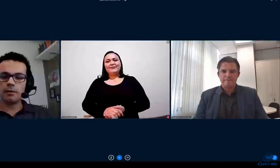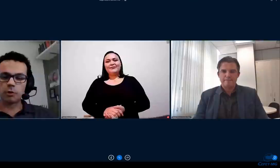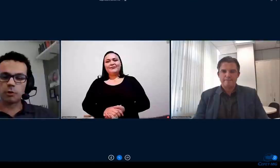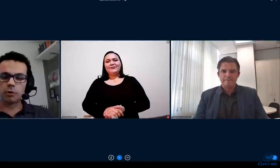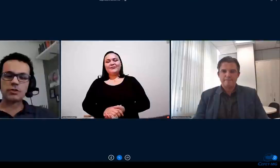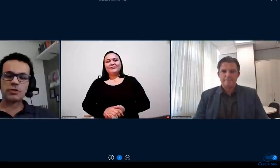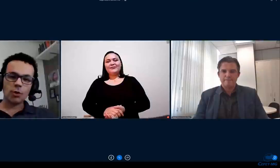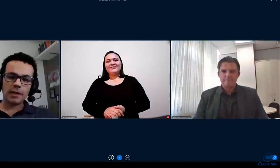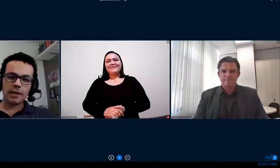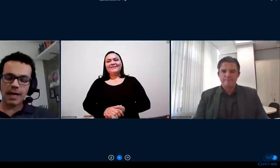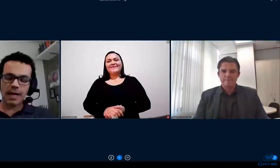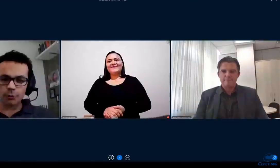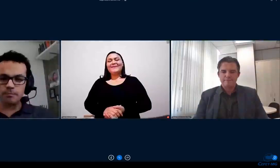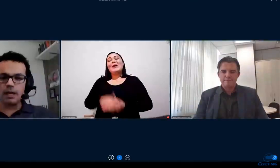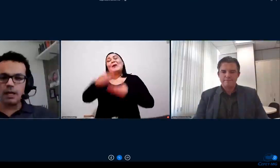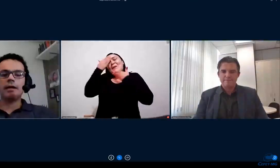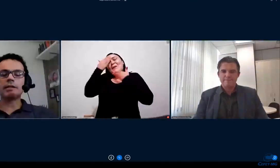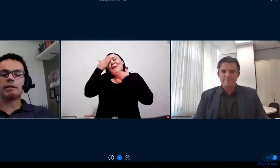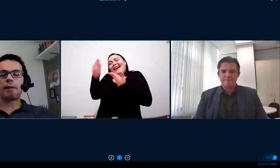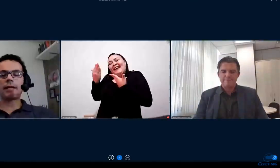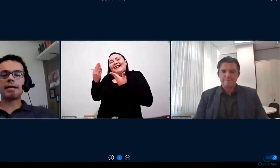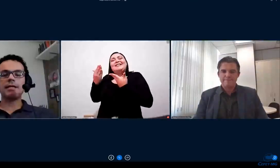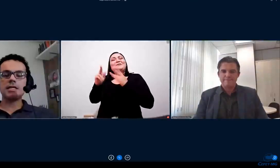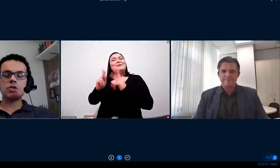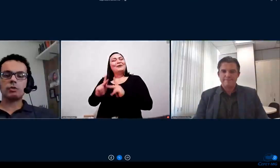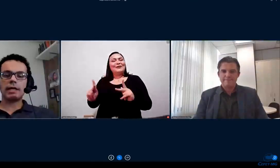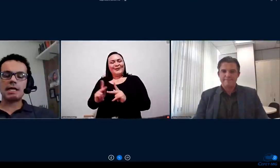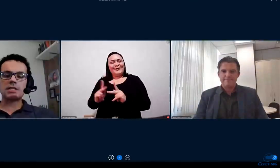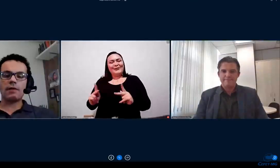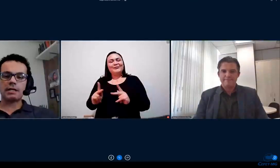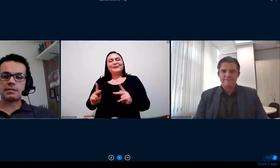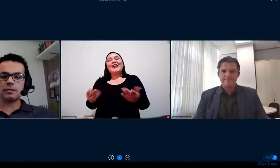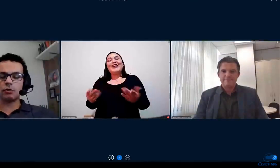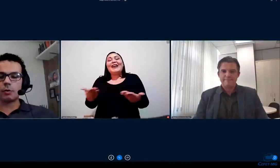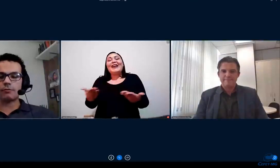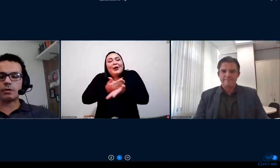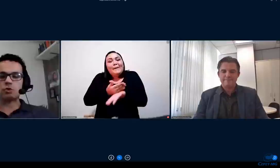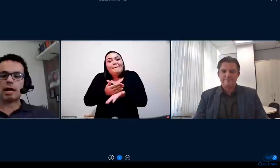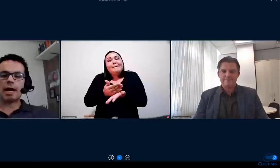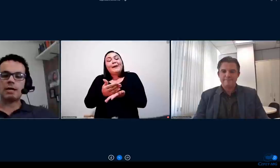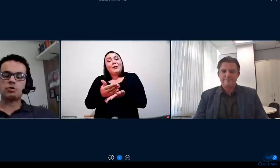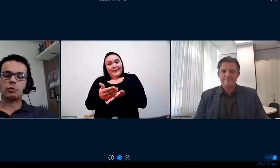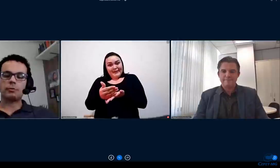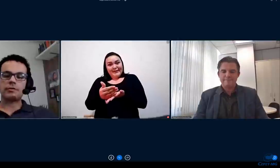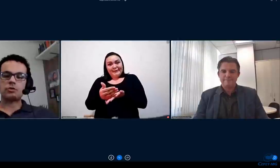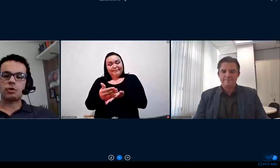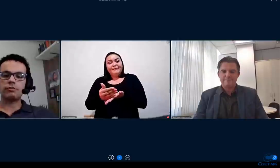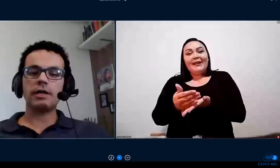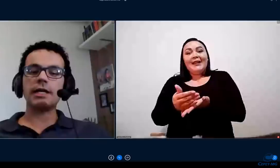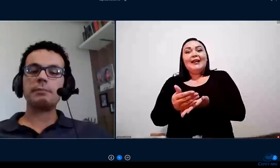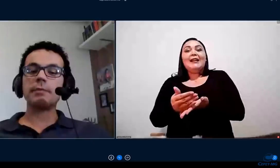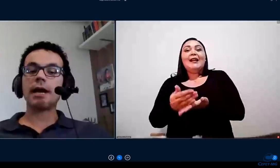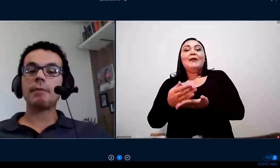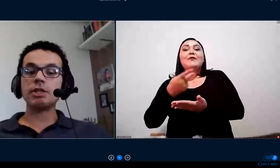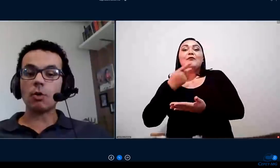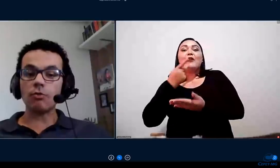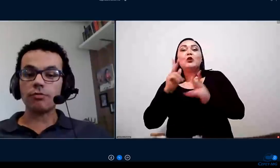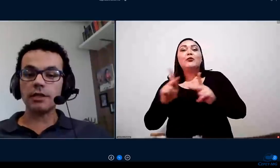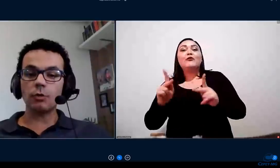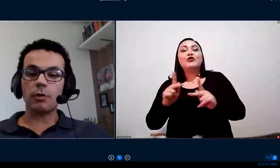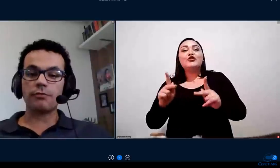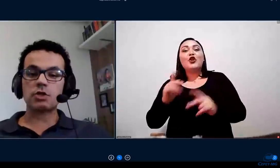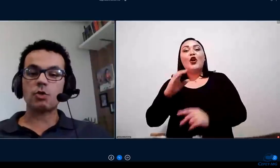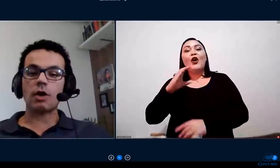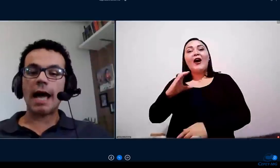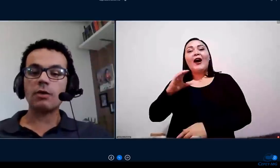Muito bem, professor, obrigado. Então, para dar início, né, às falas tanto do professor Carlos quanto do professor Giovanni, primeiramente eu